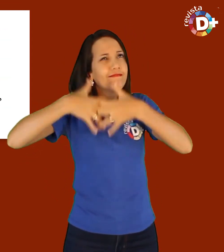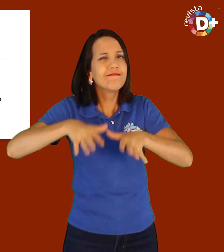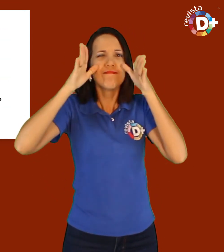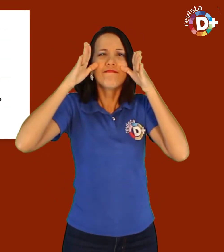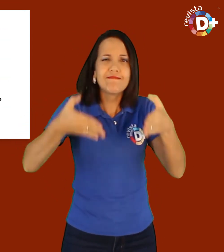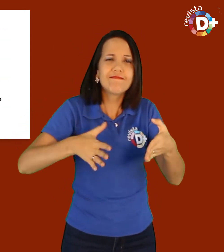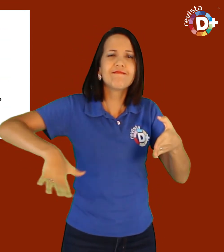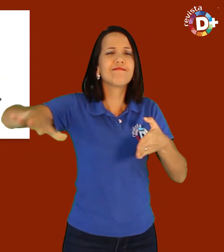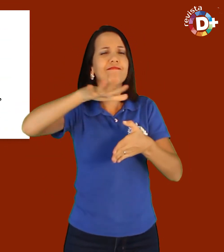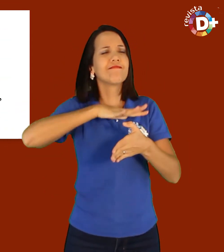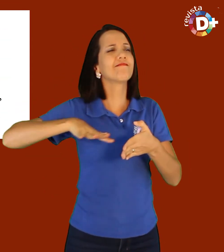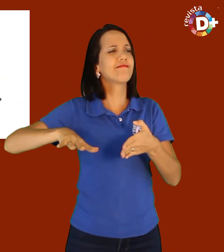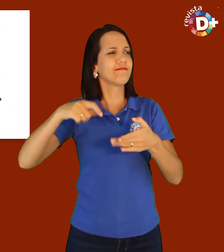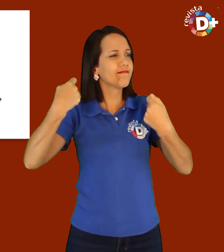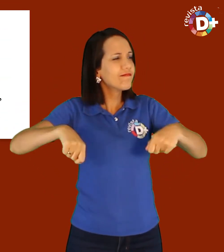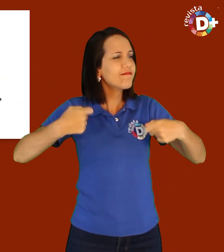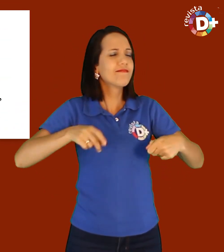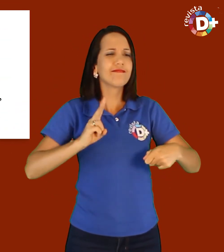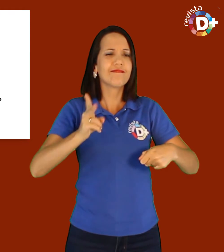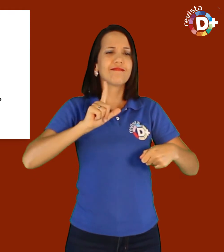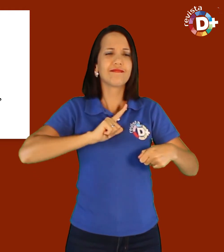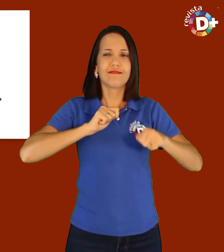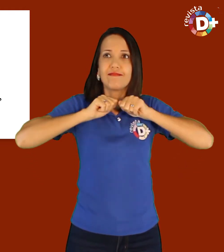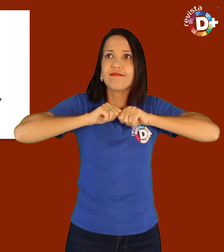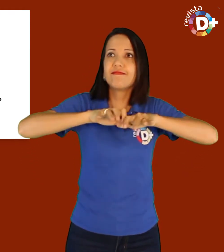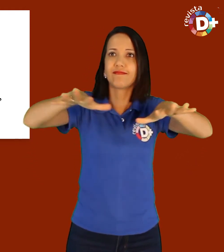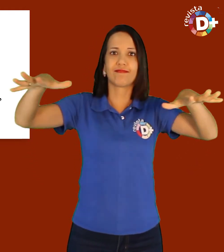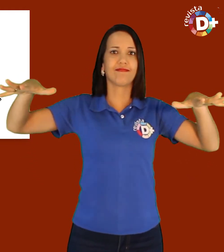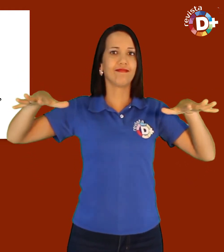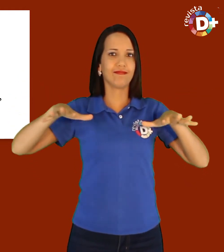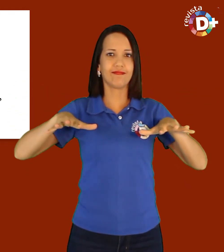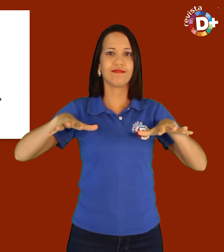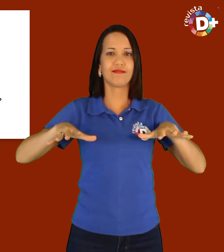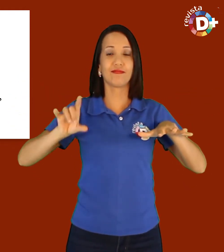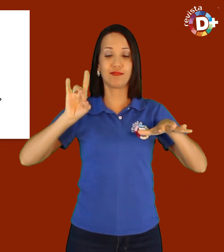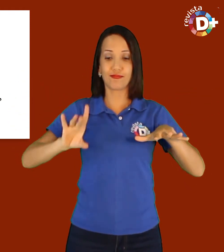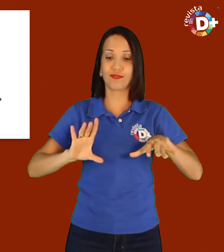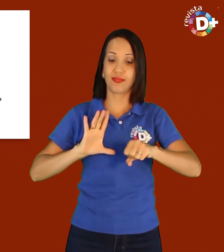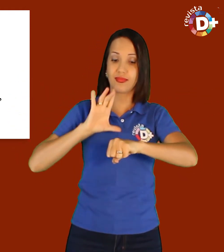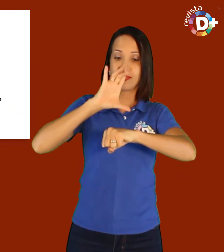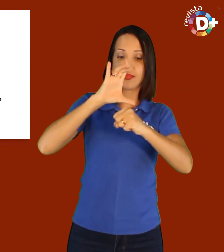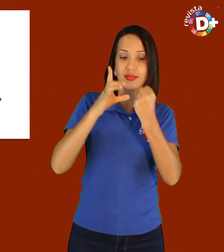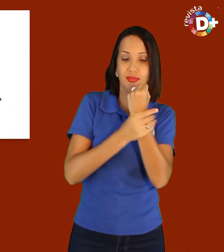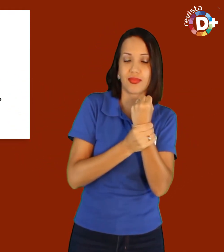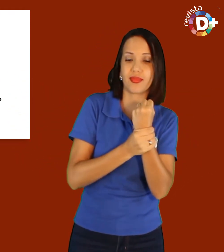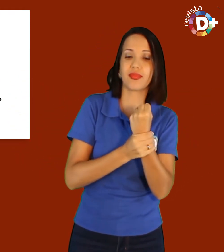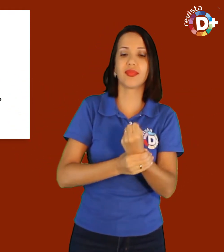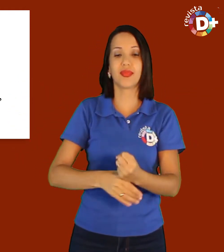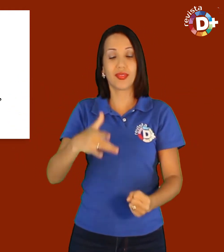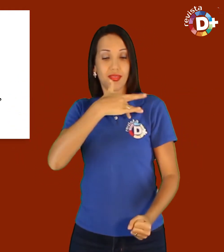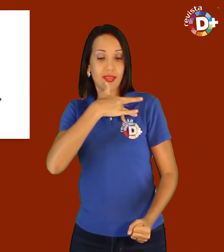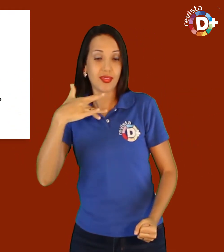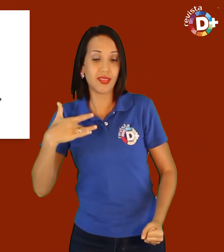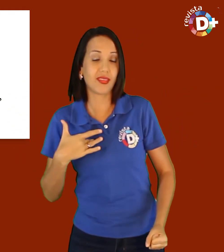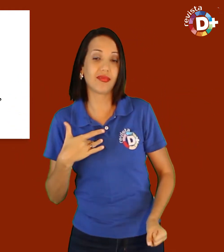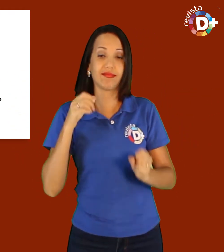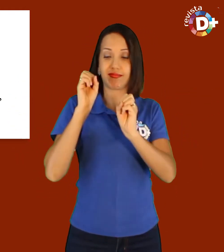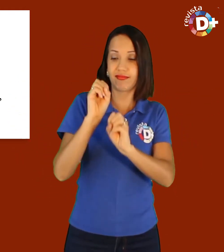que o trabalho pensado e voltado a esse público tem que ser sempre transversal, passando pela segurança, saúde,